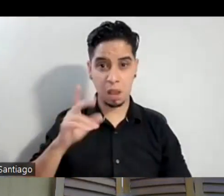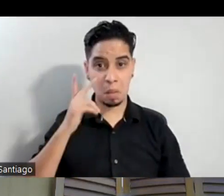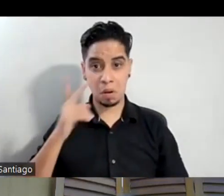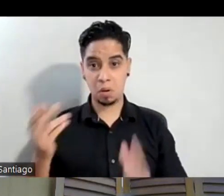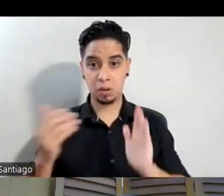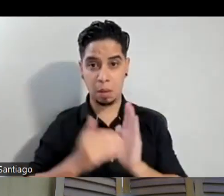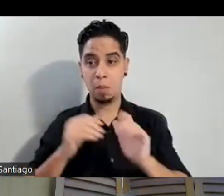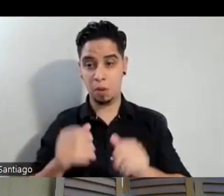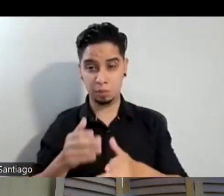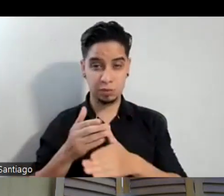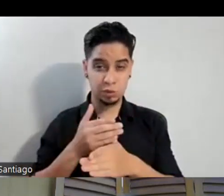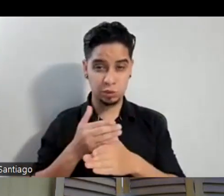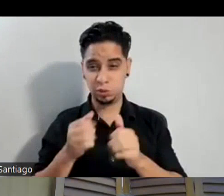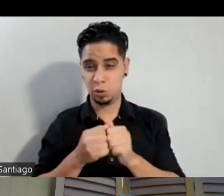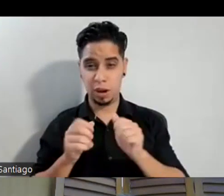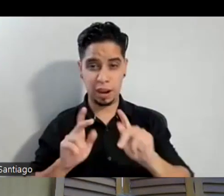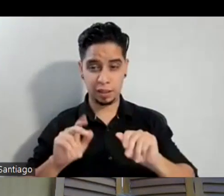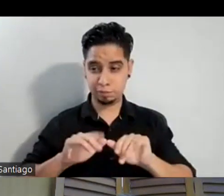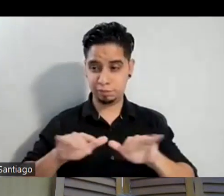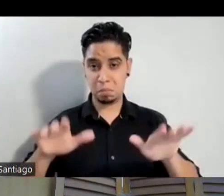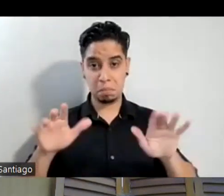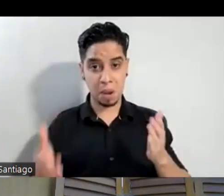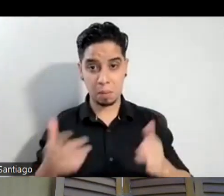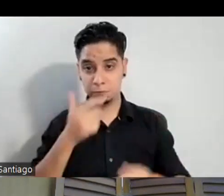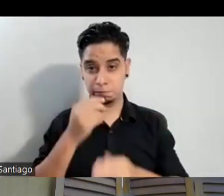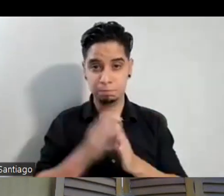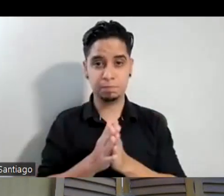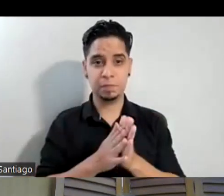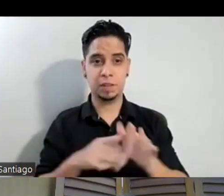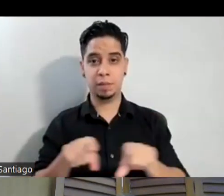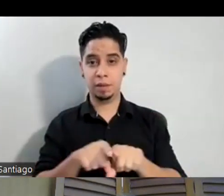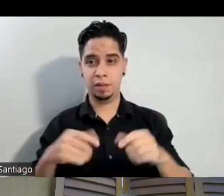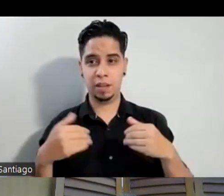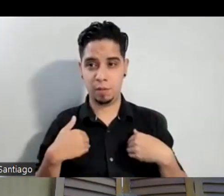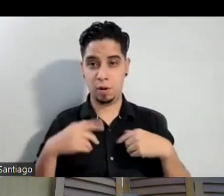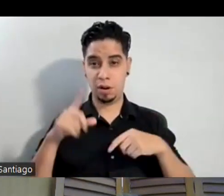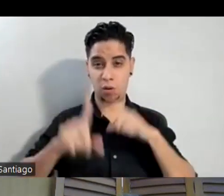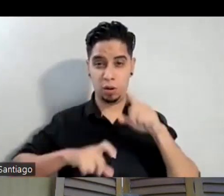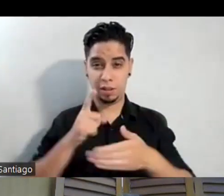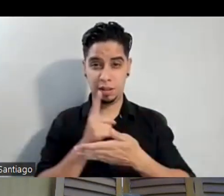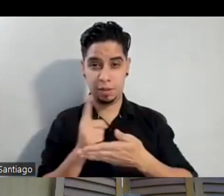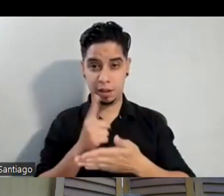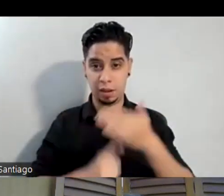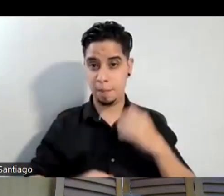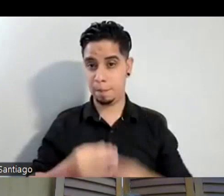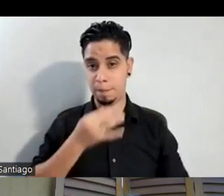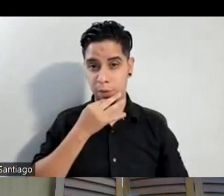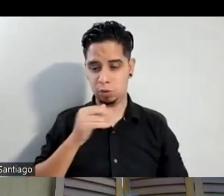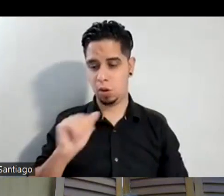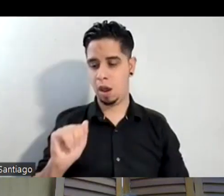con toda esa gente, ¿verdad? Que usted cree que le puede interesar. Y también tenemos la pestañita de la encuesta de la semana que ya mismo Adriana nos va a hablar al respecto,